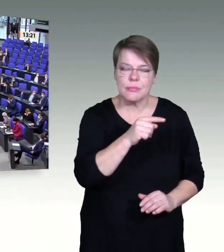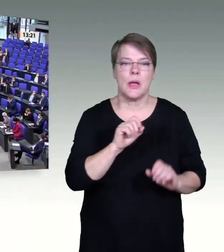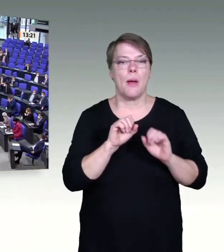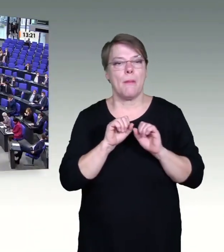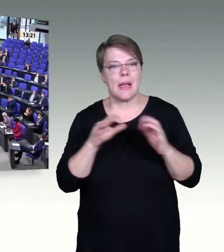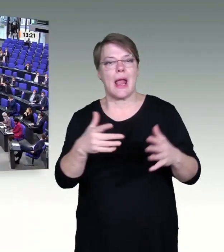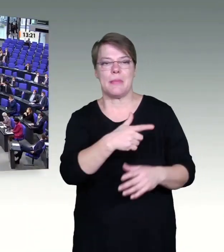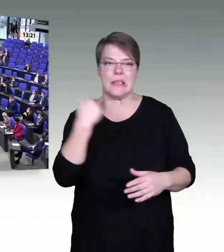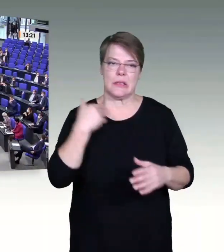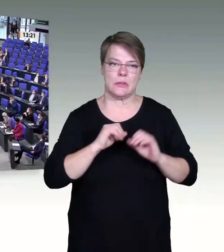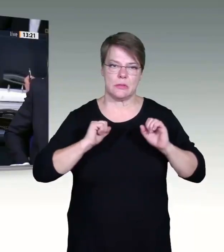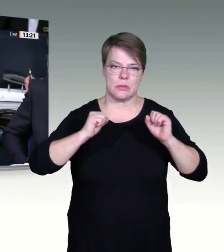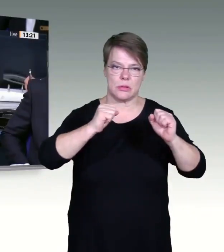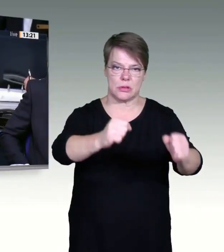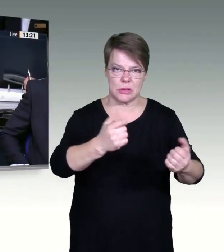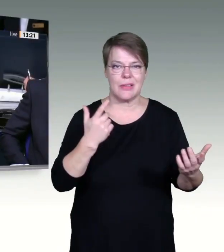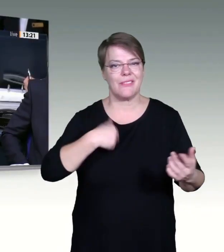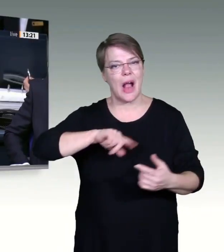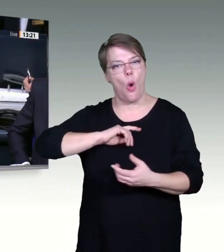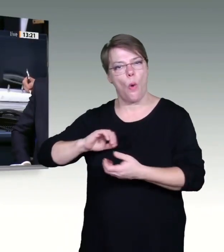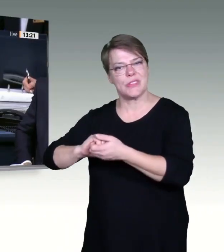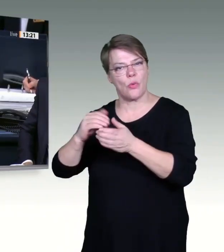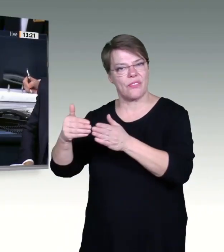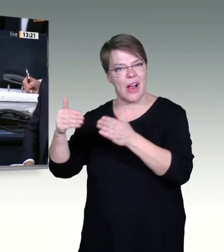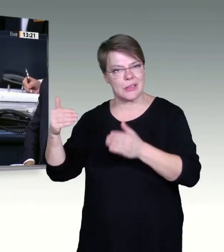Nächster Redner für die SPD-Fraktion Michael Gerdes.